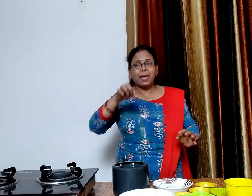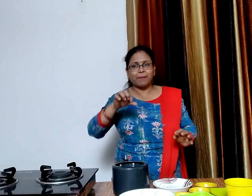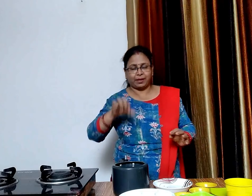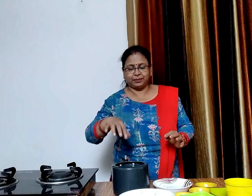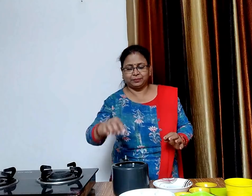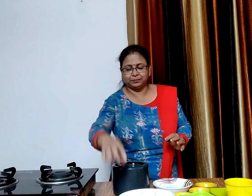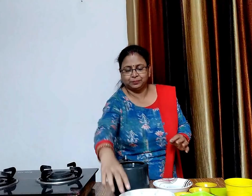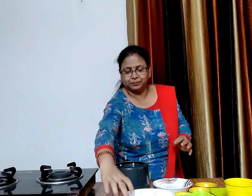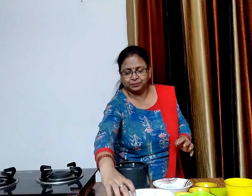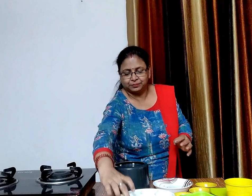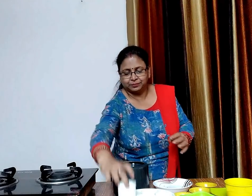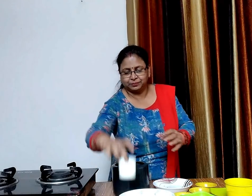स्वादन साणना मक